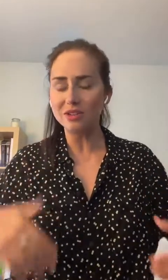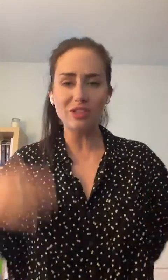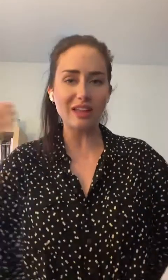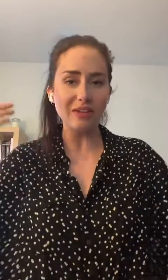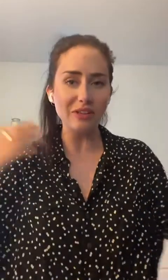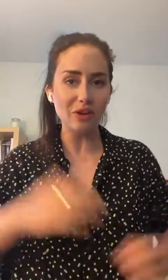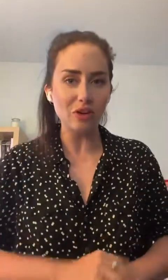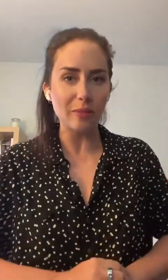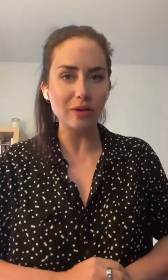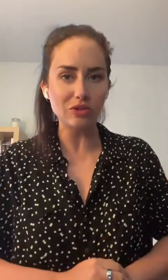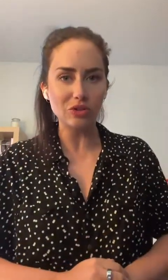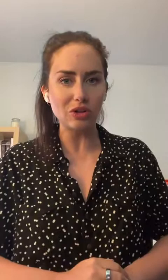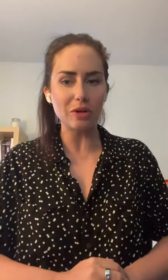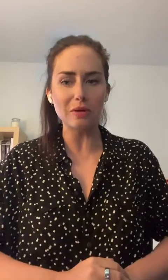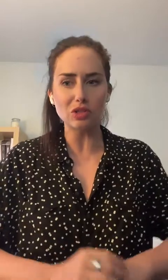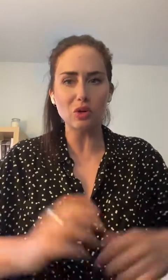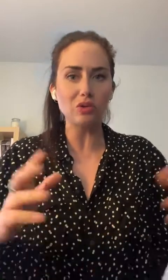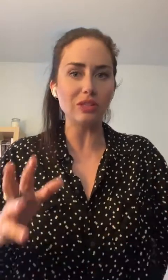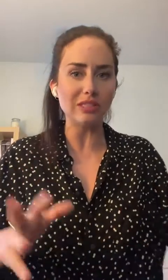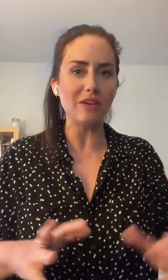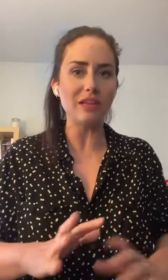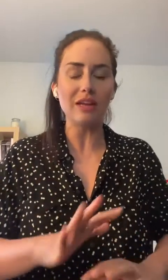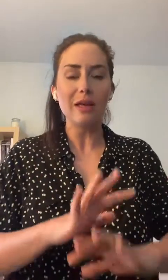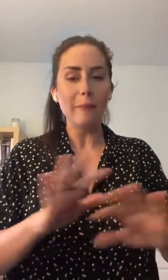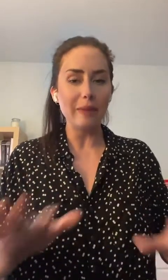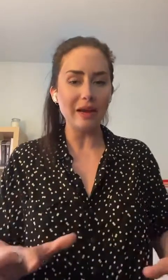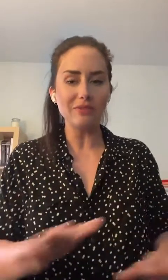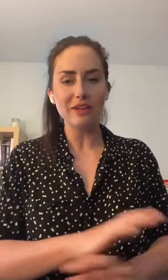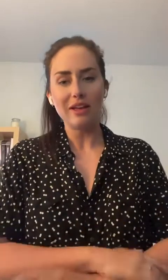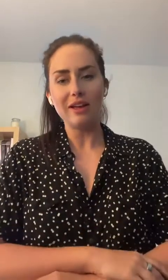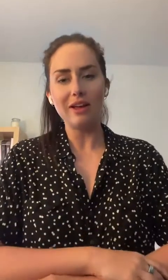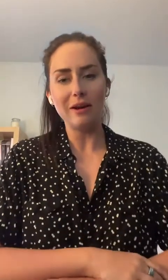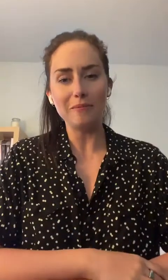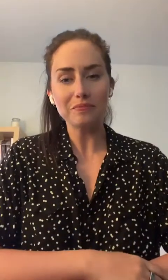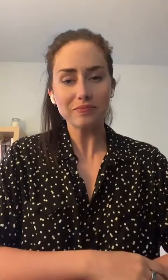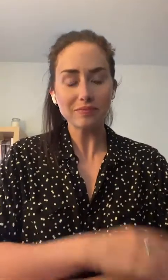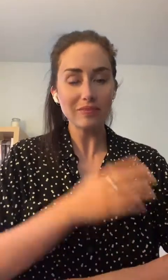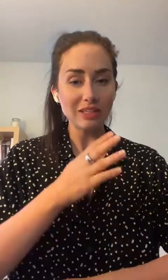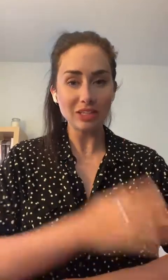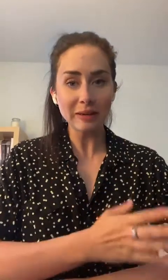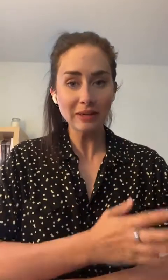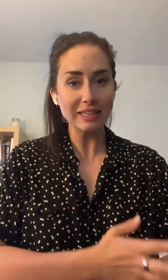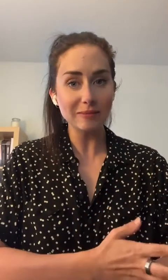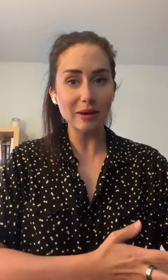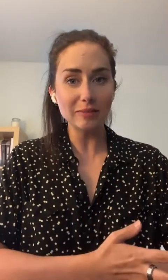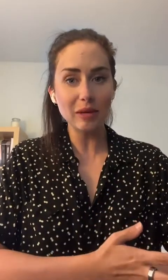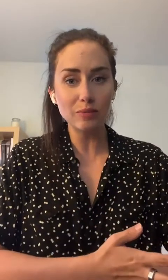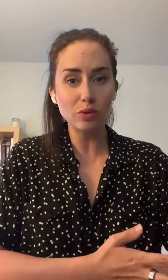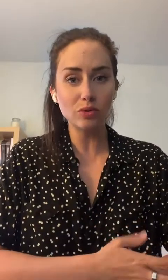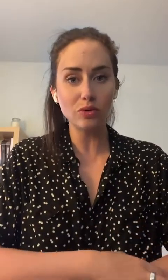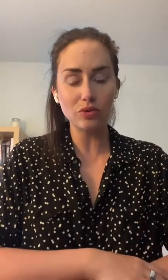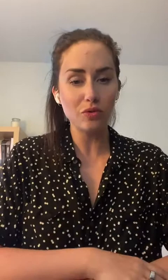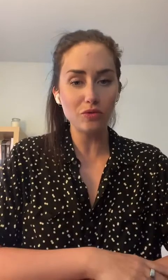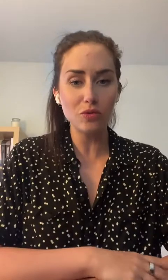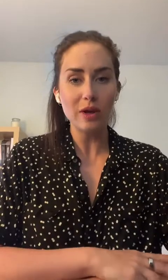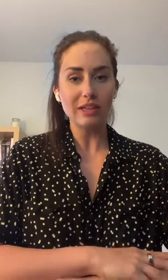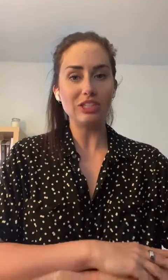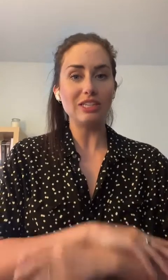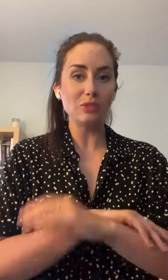Le trafic recommence, tout recommence, l'automne s'en vient. Bref, j'espère que ça se passe bien pour toutes vous. J'ai